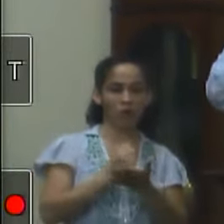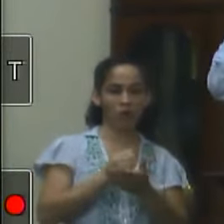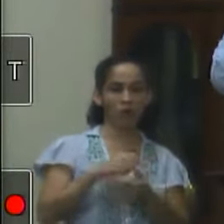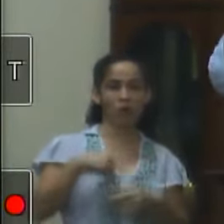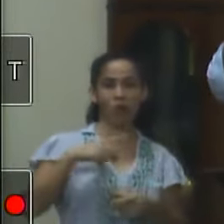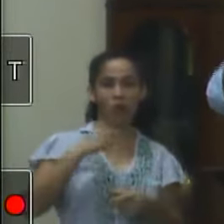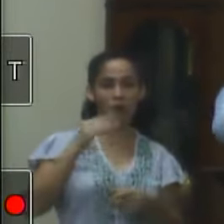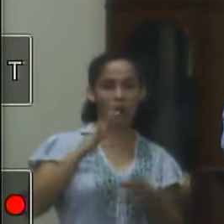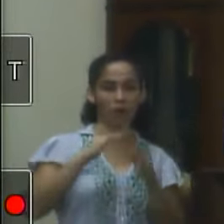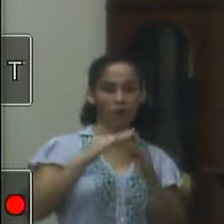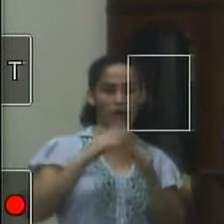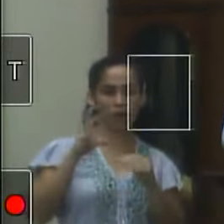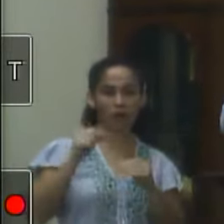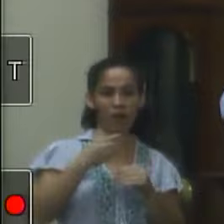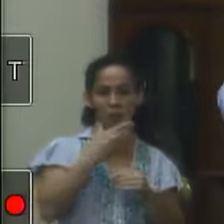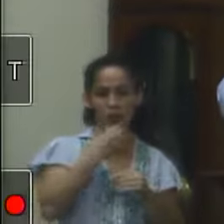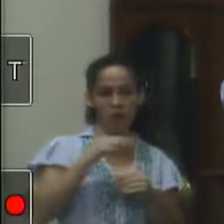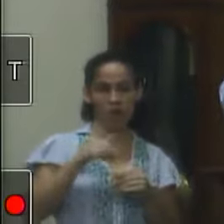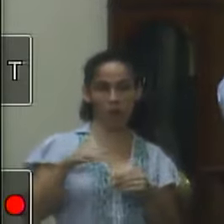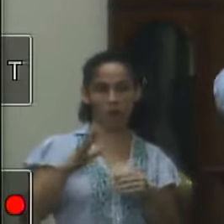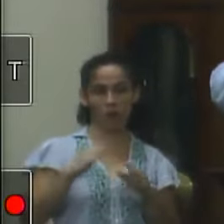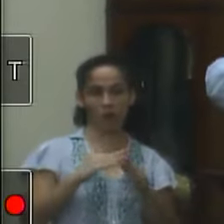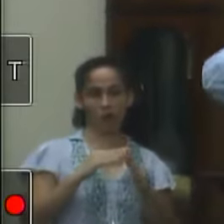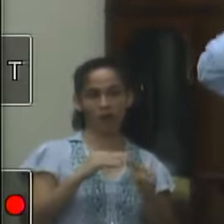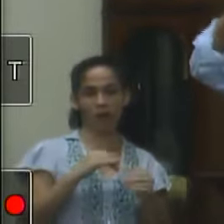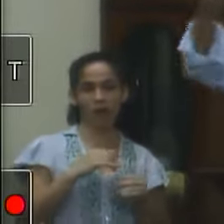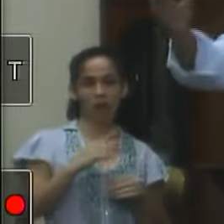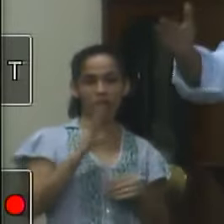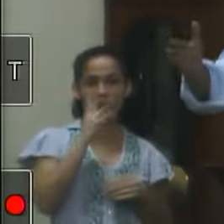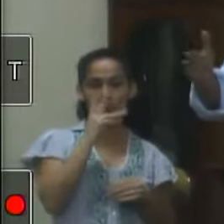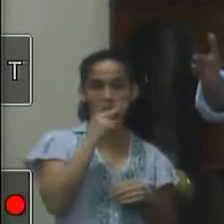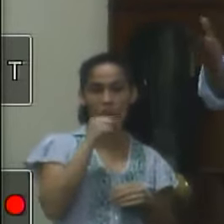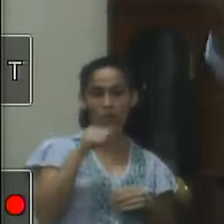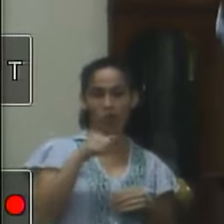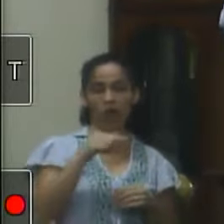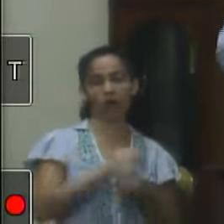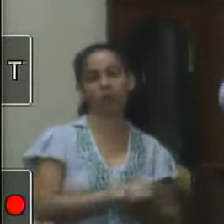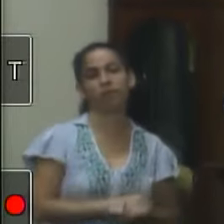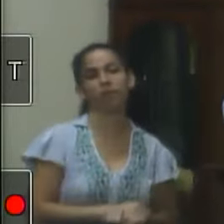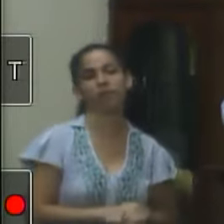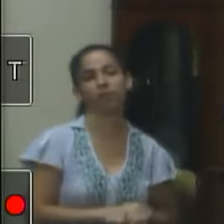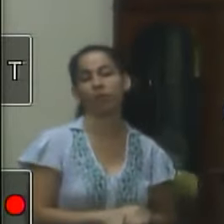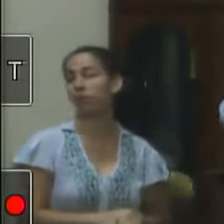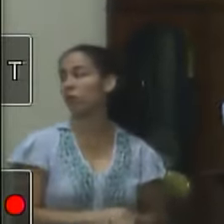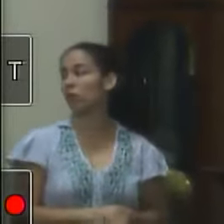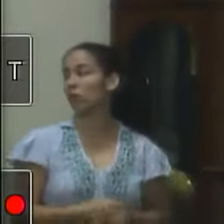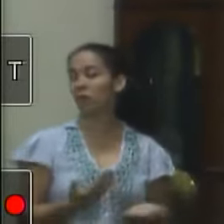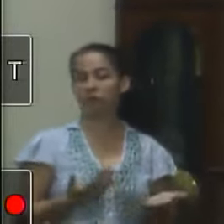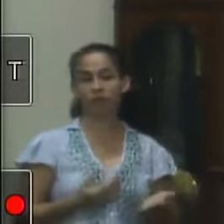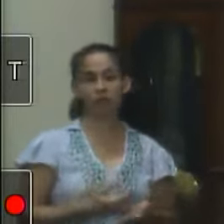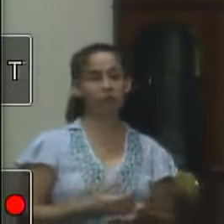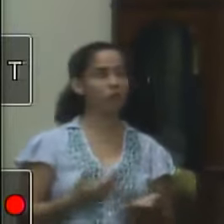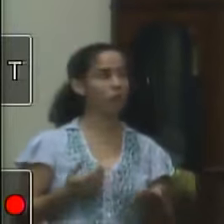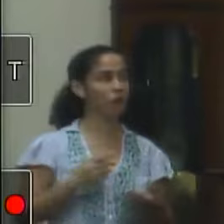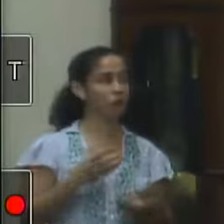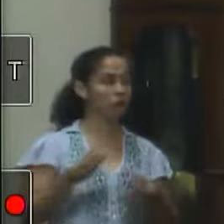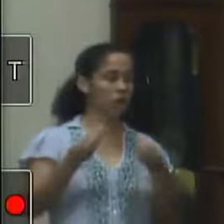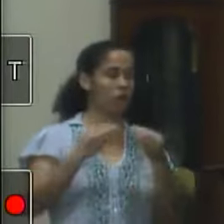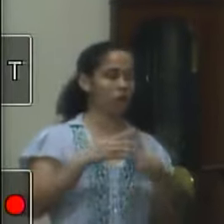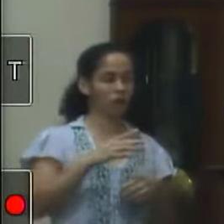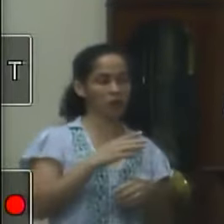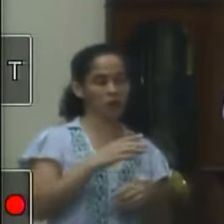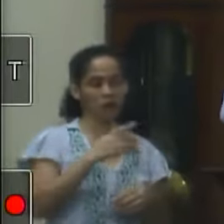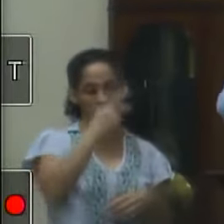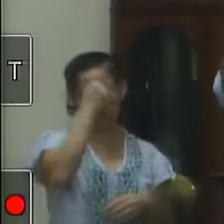uma assessoria técnica e a gente está tentando também ver um segundo jeito de trazer os profissionais tributaristas de repente com a